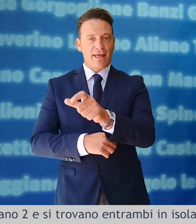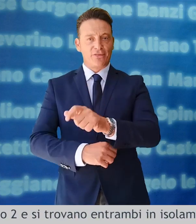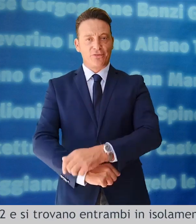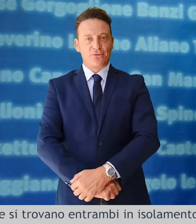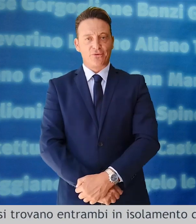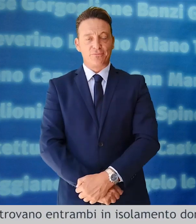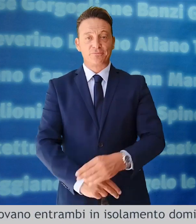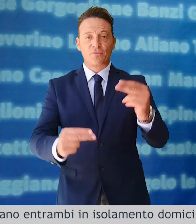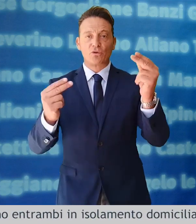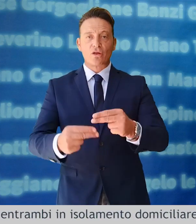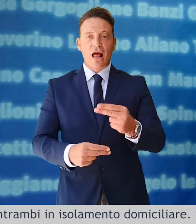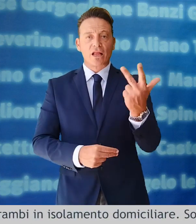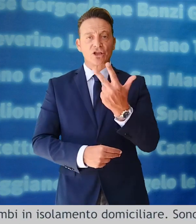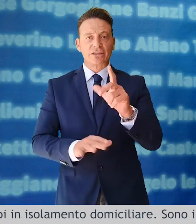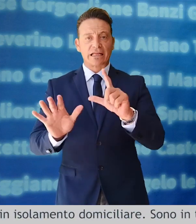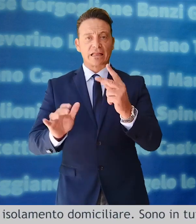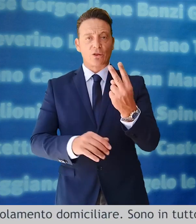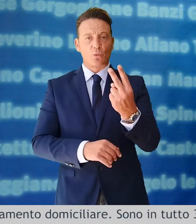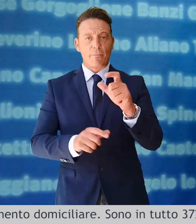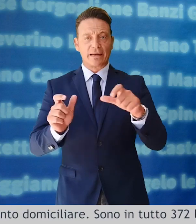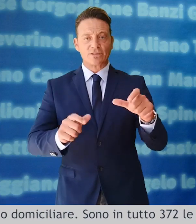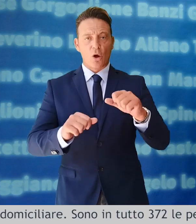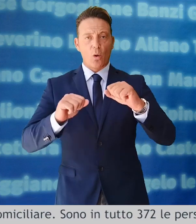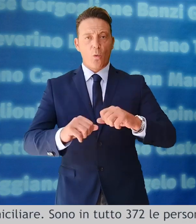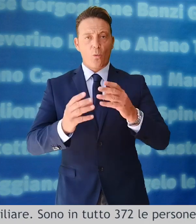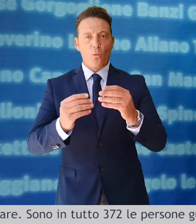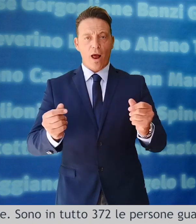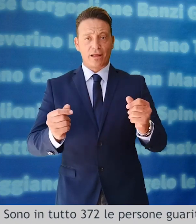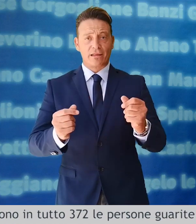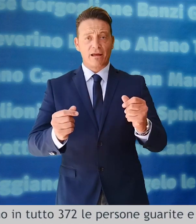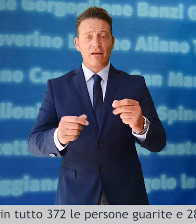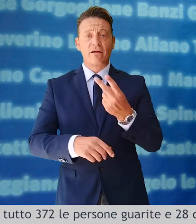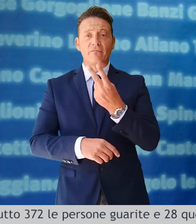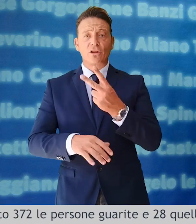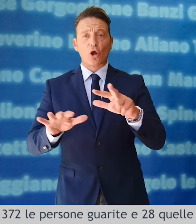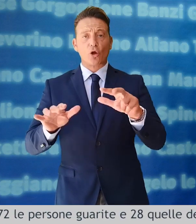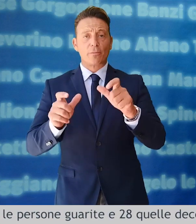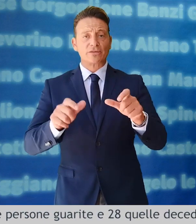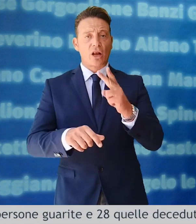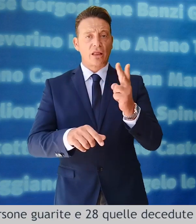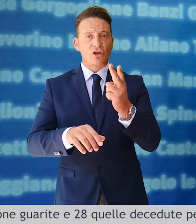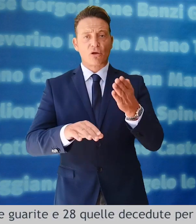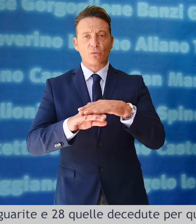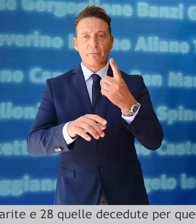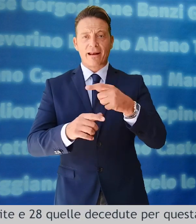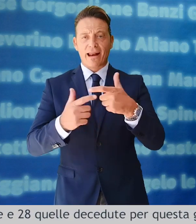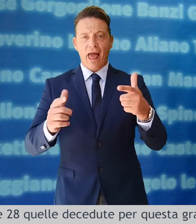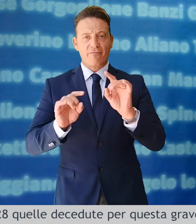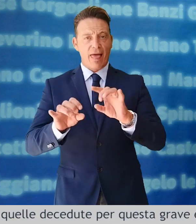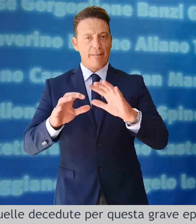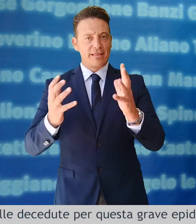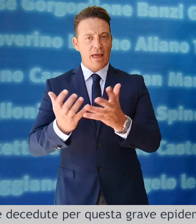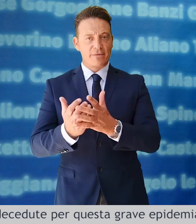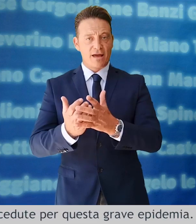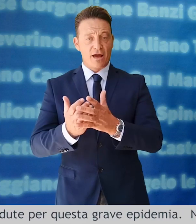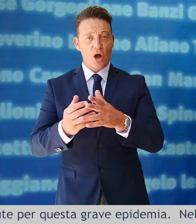Sono in tutto 372 le persone guarite e 28 quelle decedute per questa grave epidemia. Nel